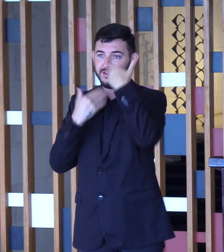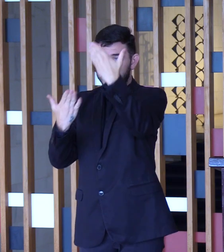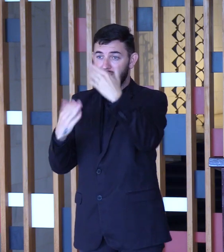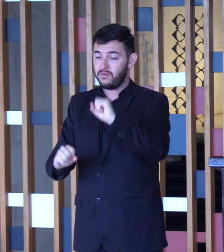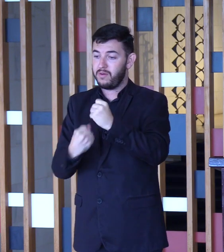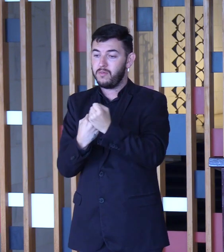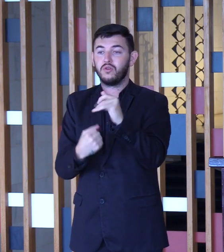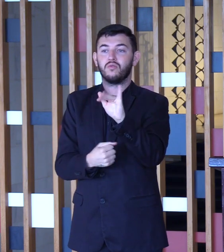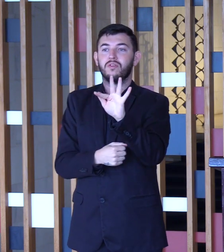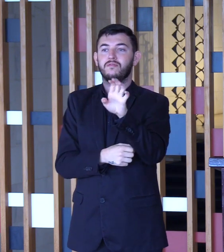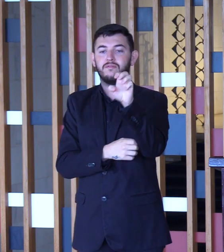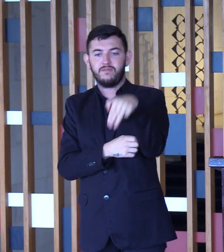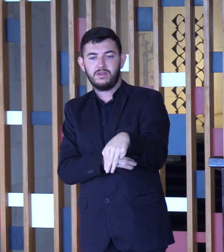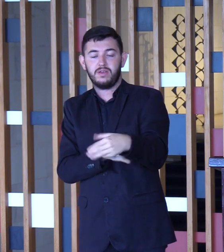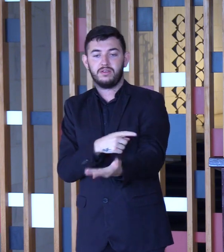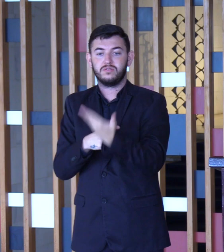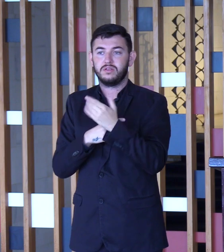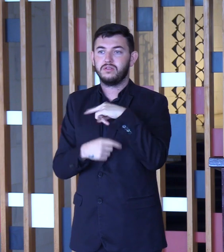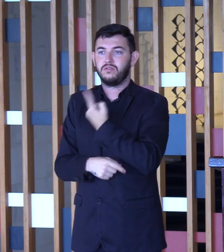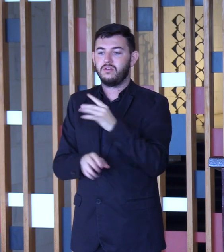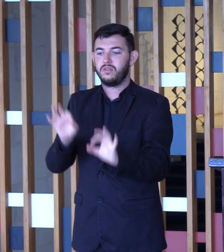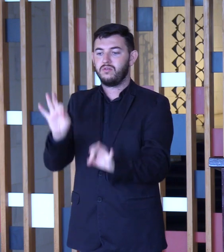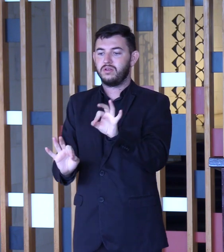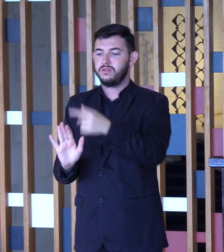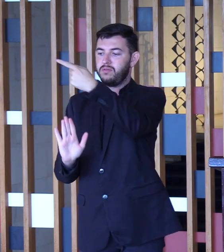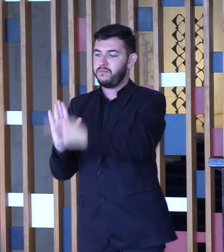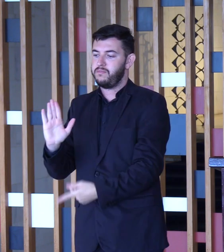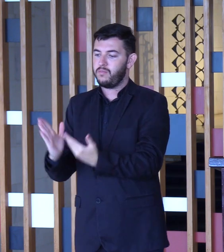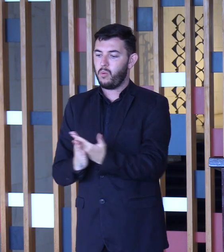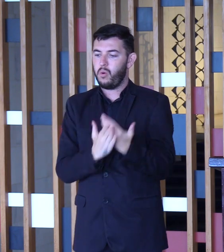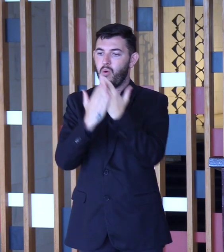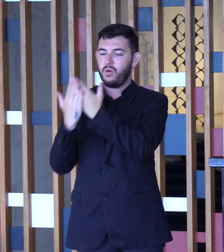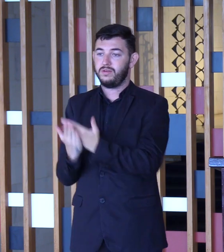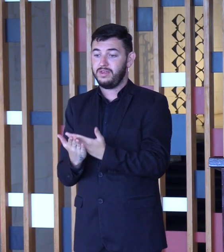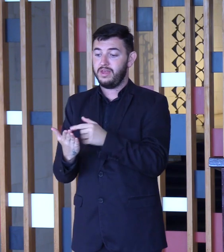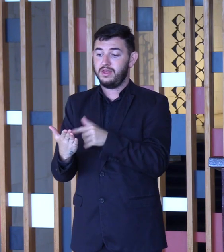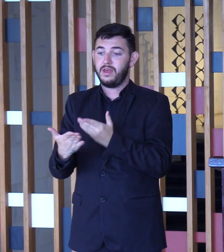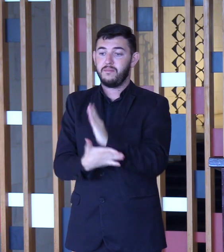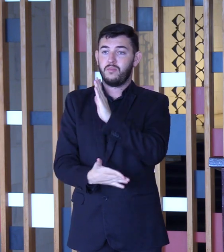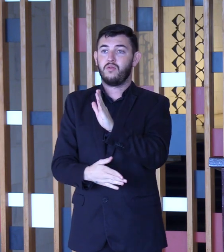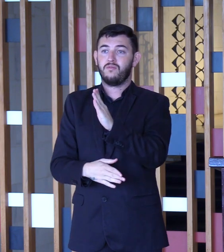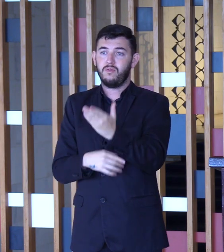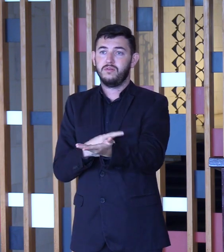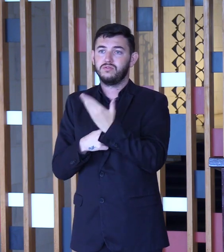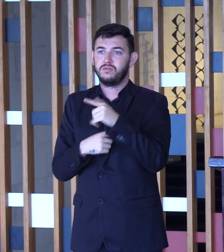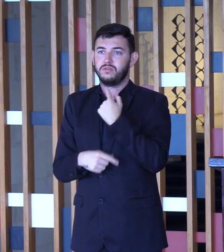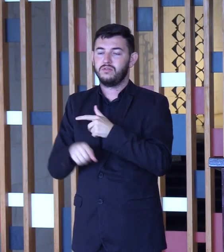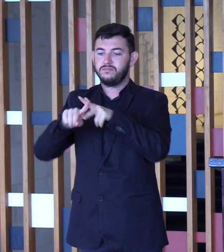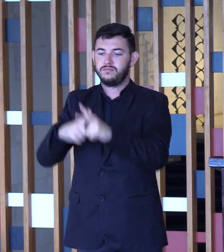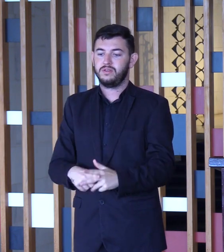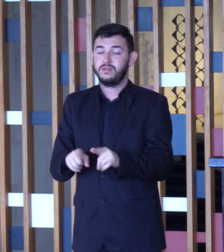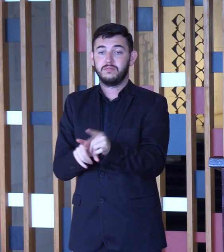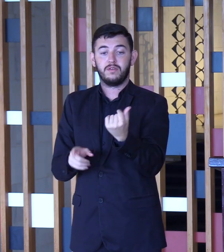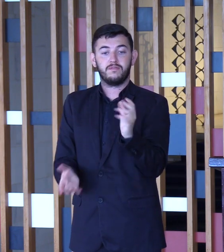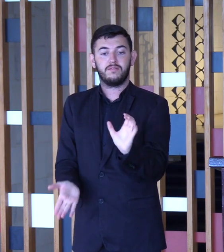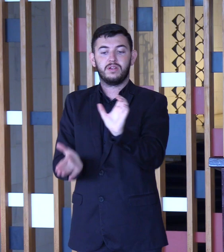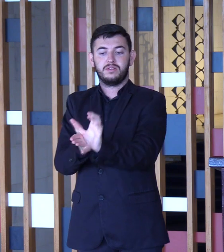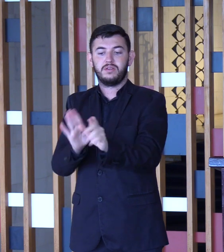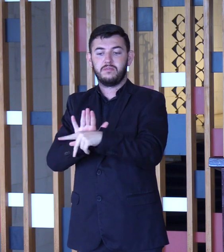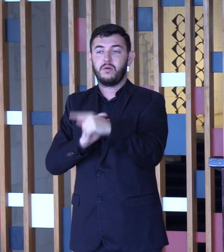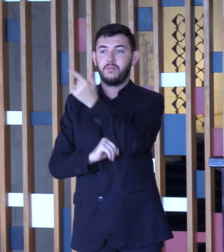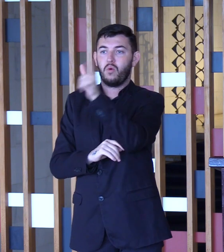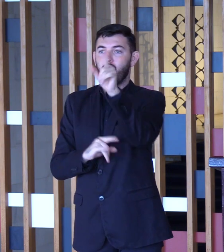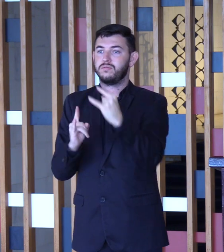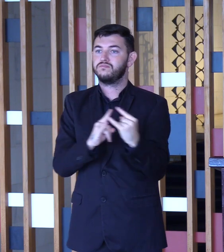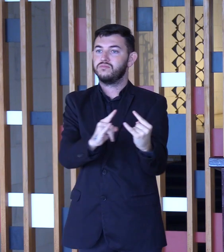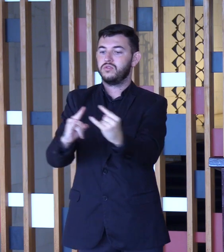sem o qual não teríamos tido a aprovação dos projetos, bem como o financiamento concedido por outras